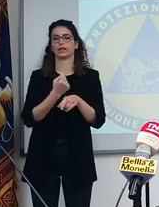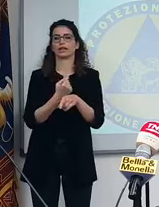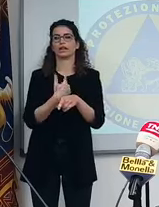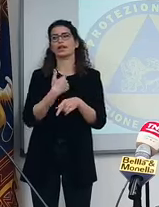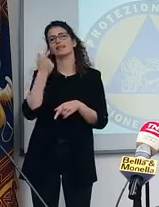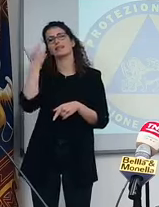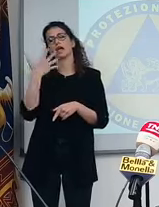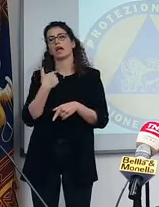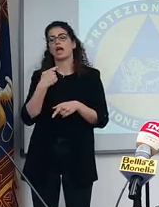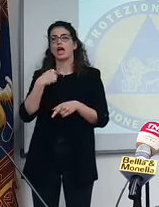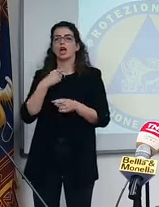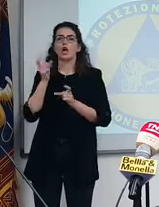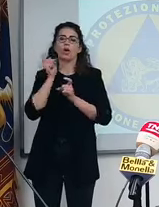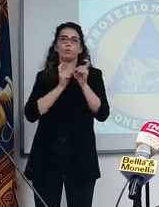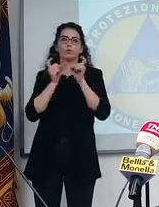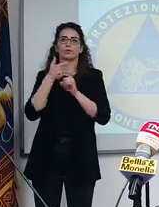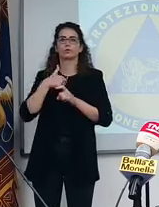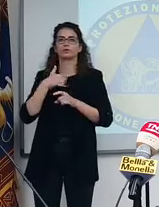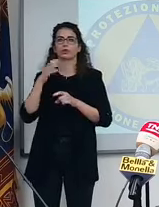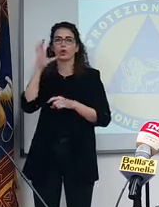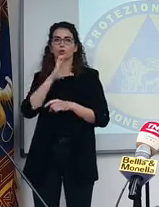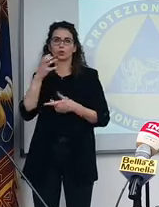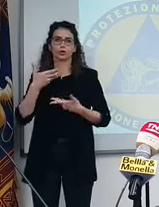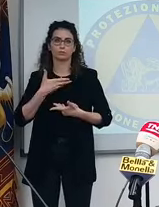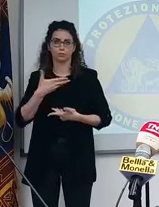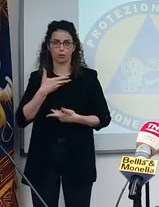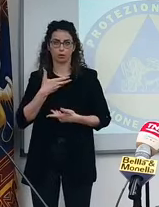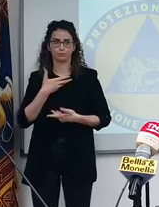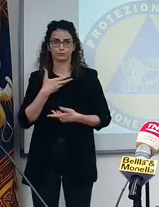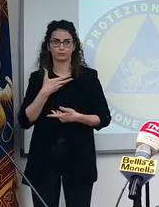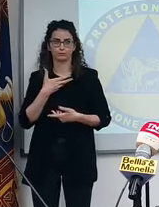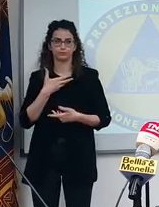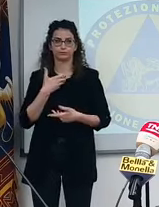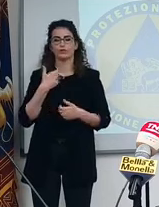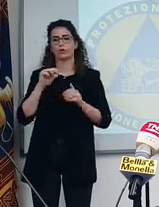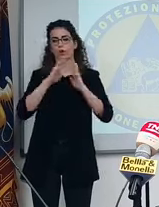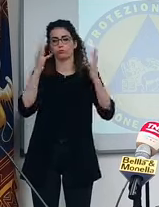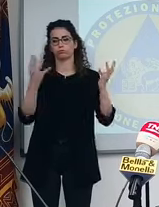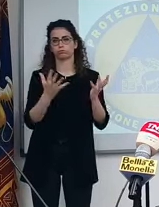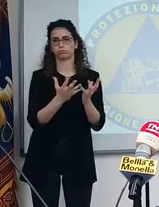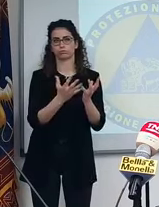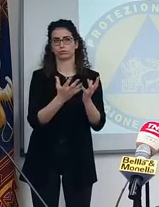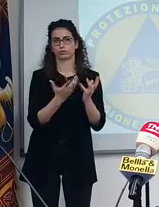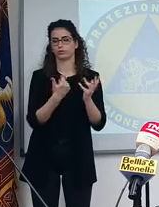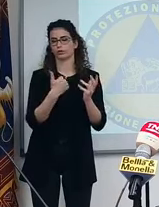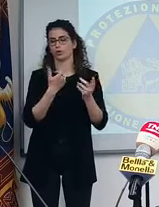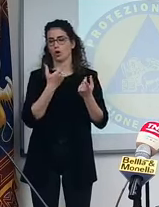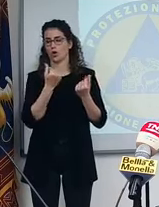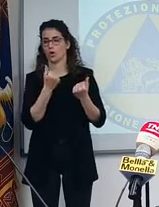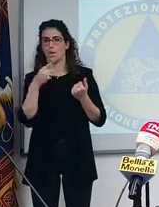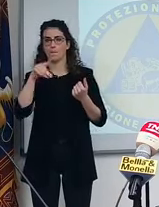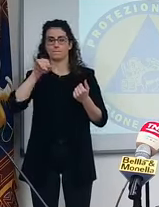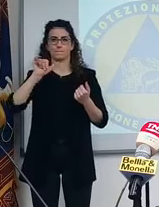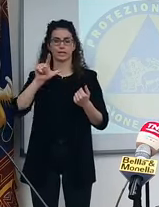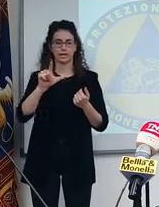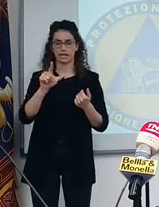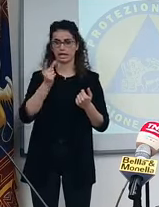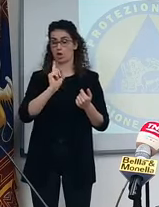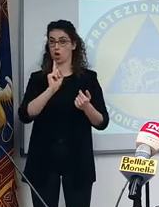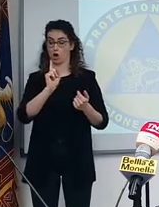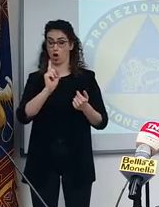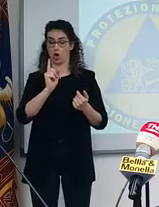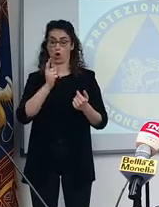sapete io sono preoccupato perché abbiamo il turismo. Adesso so che in questo mondo non bisogna mai parlare dei soldi e del PIL perché sennò sei